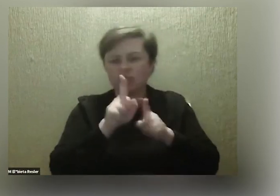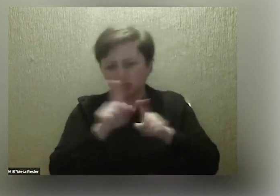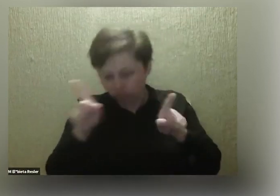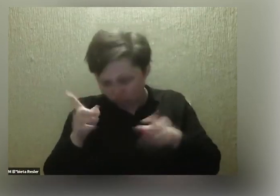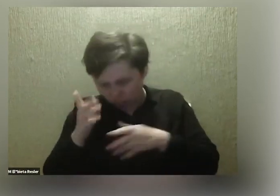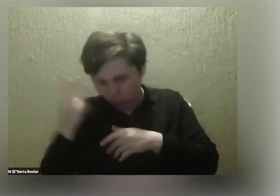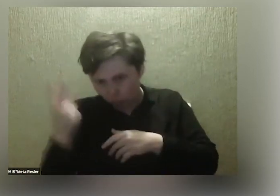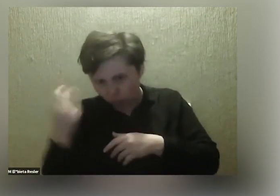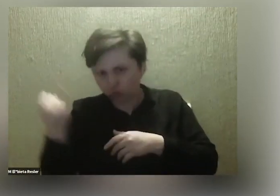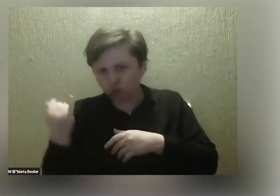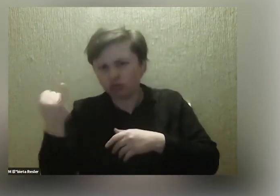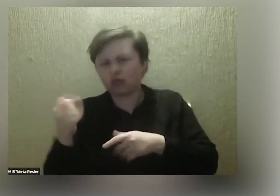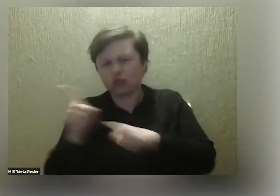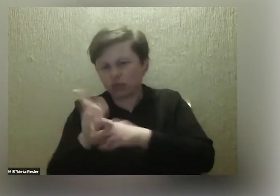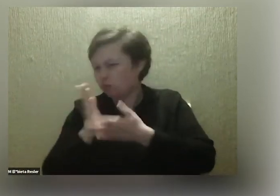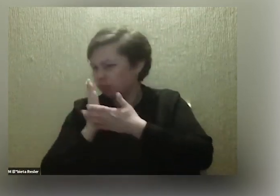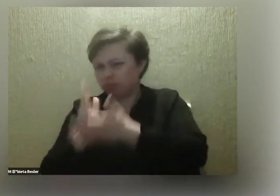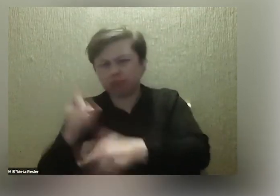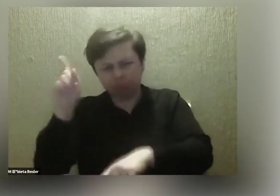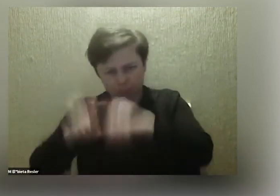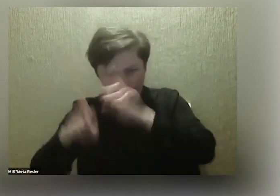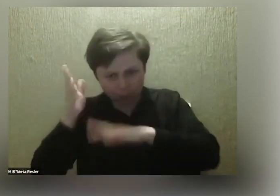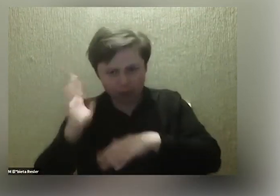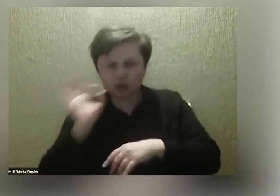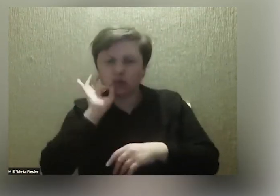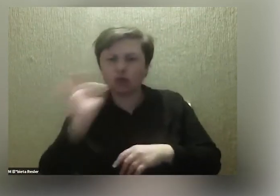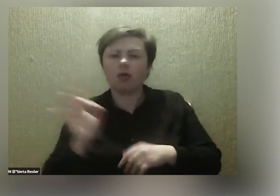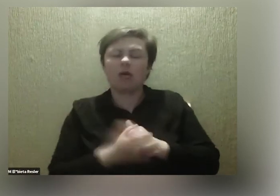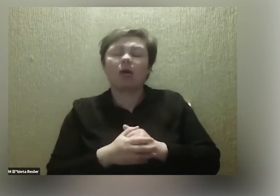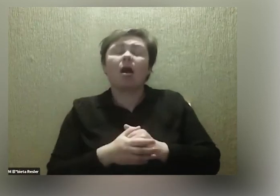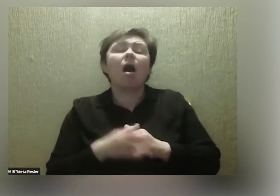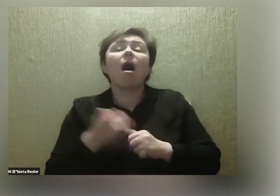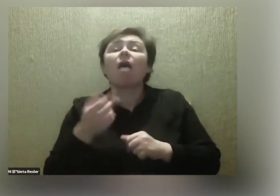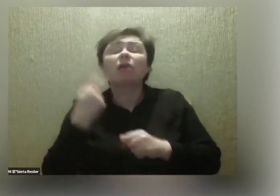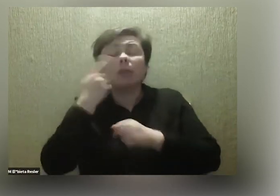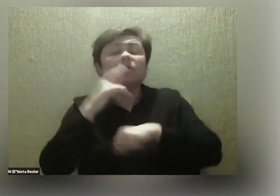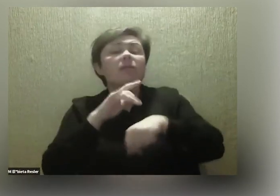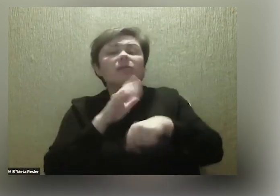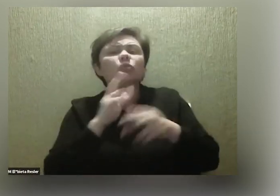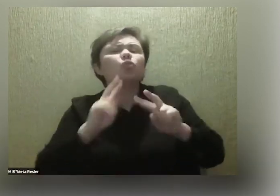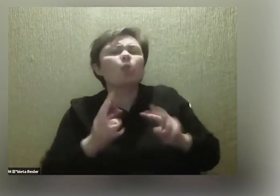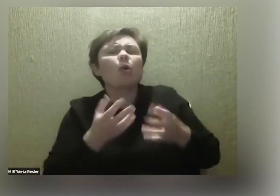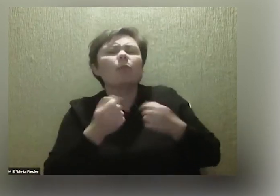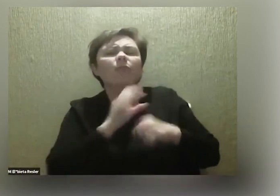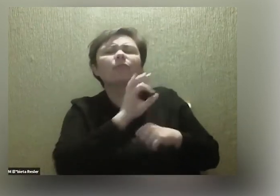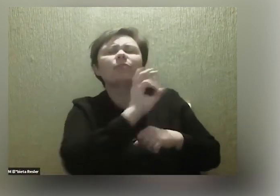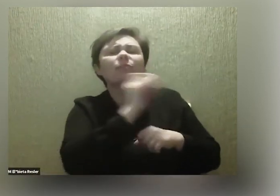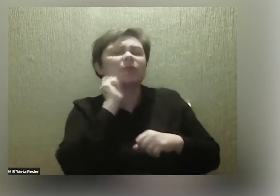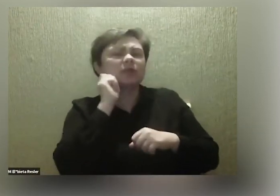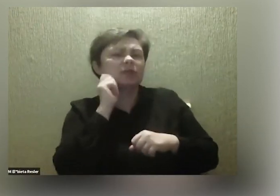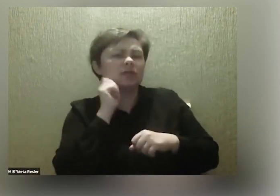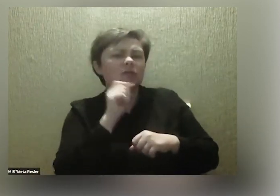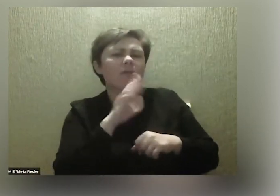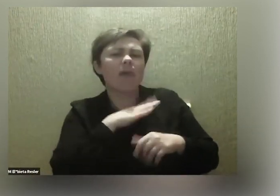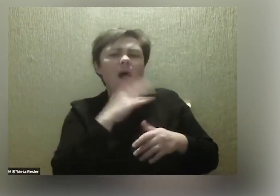z opieką nad dwójką dzieci. Ja myślę, że to też wynika z Sandry doświadczeń, bo jeżeli się